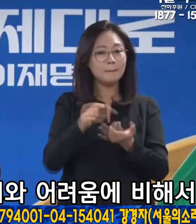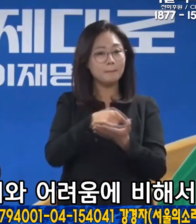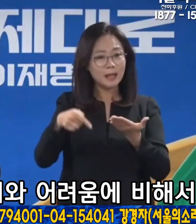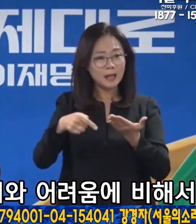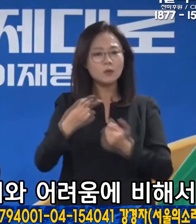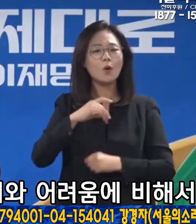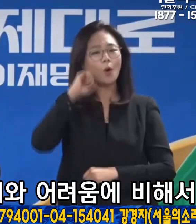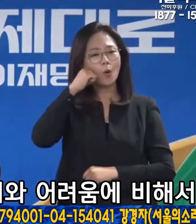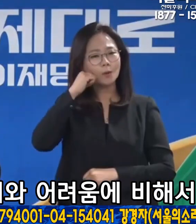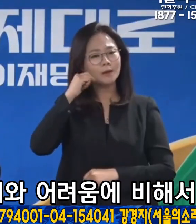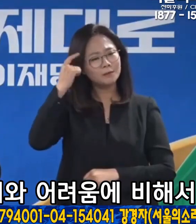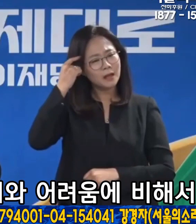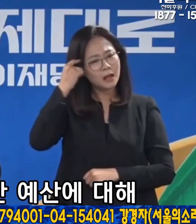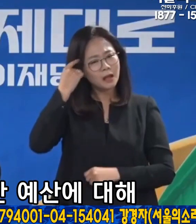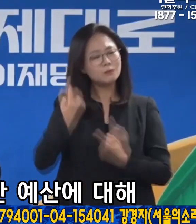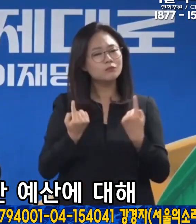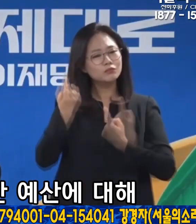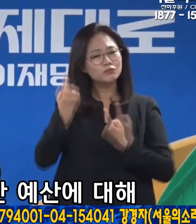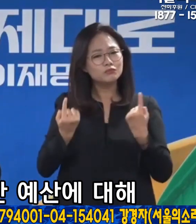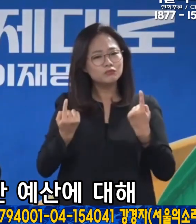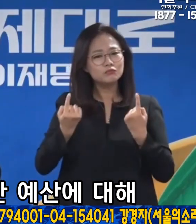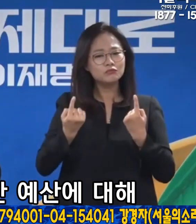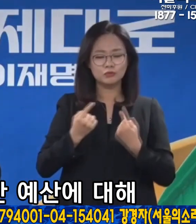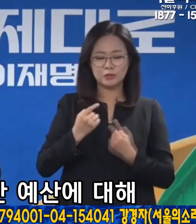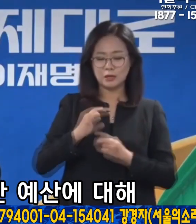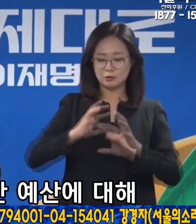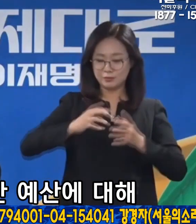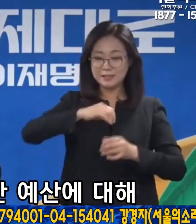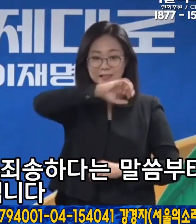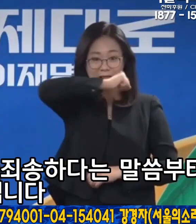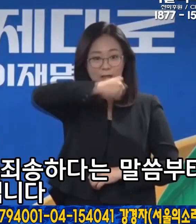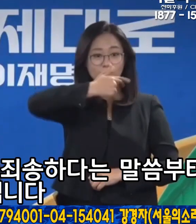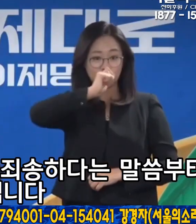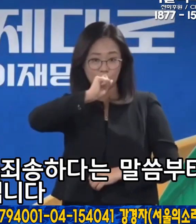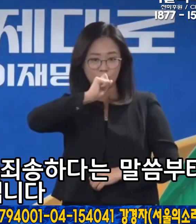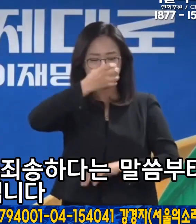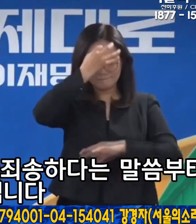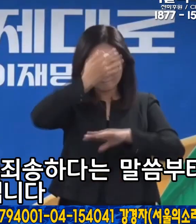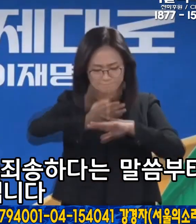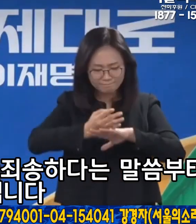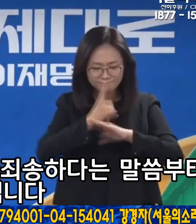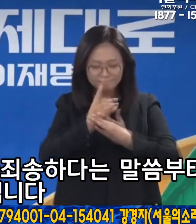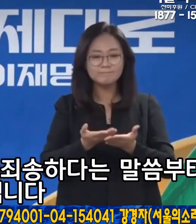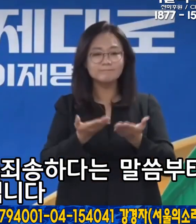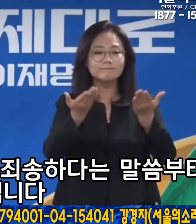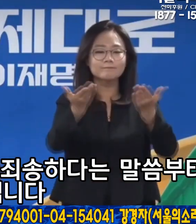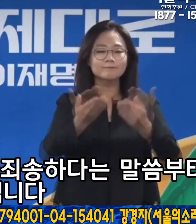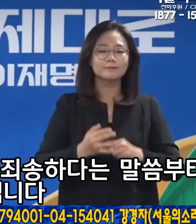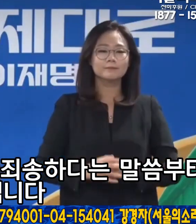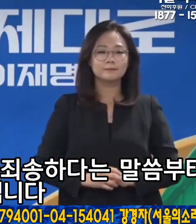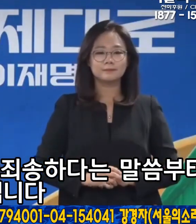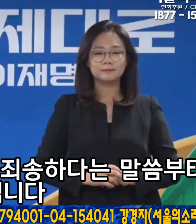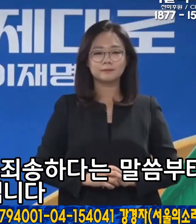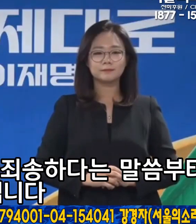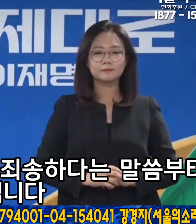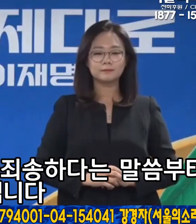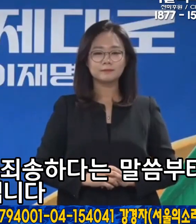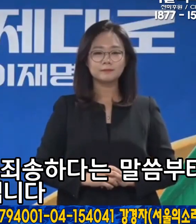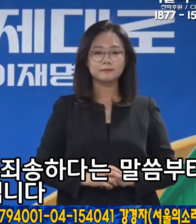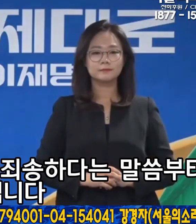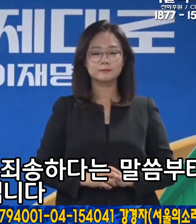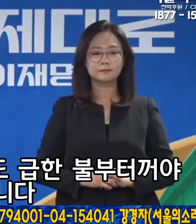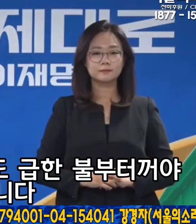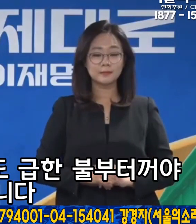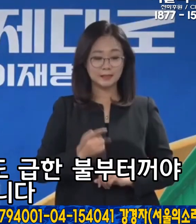피해와 어려움에 비해서 턱없이 부족한 예산에 대해 국민 여러분께 먼저 죄송하다는 말씀부터